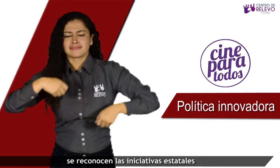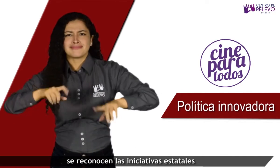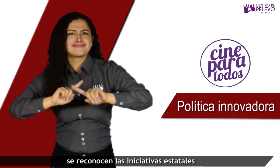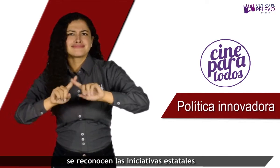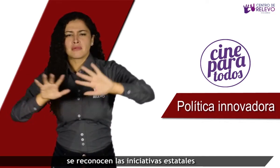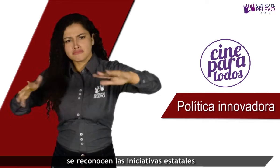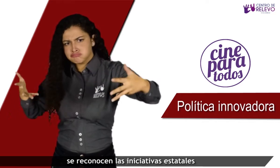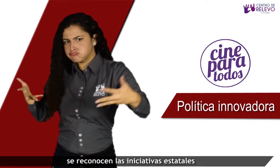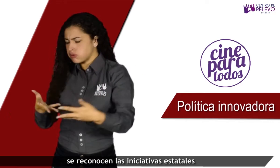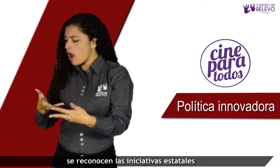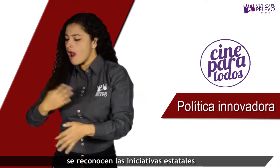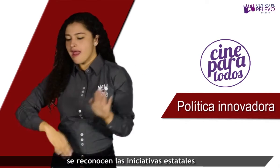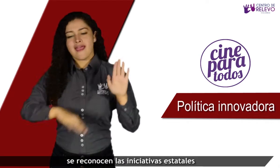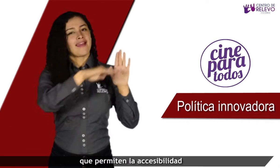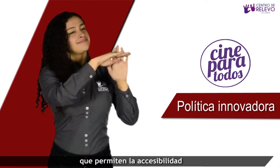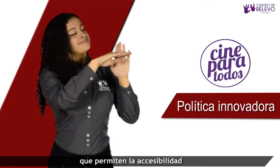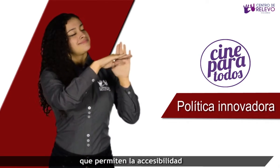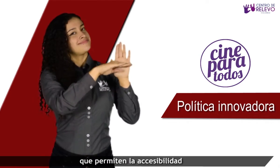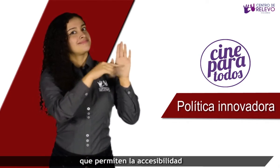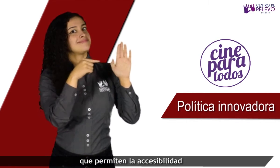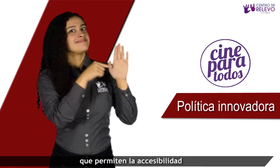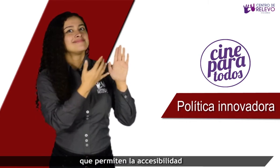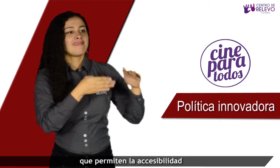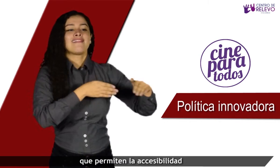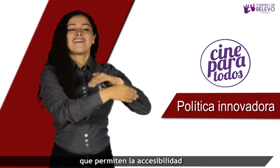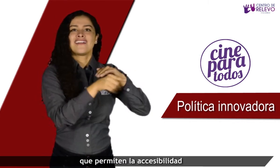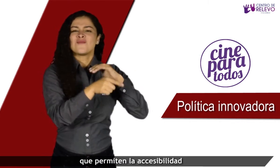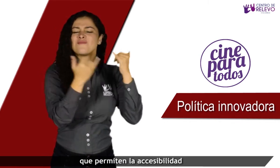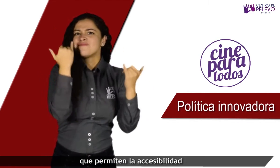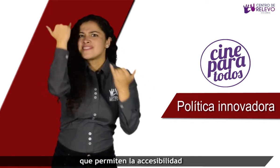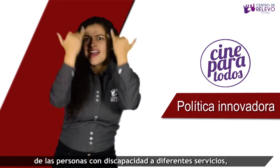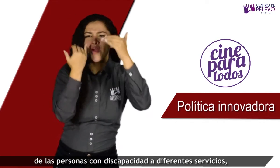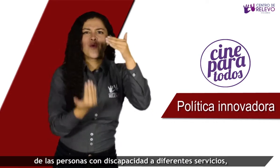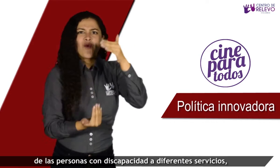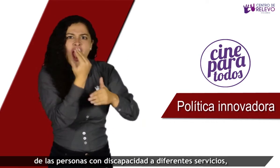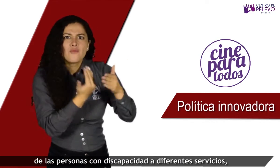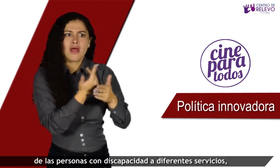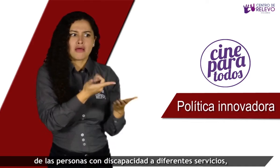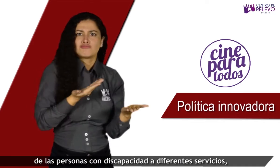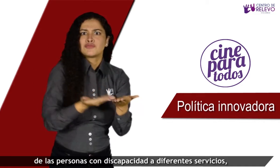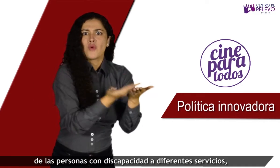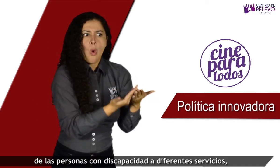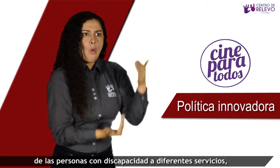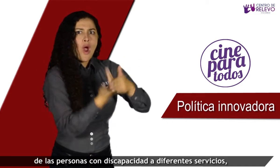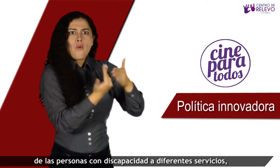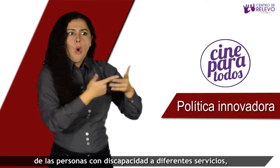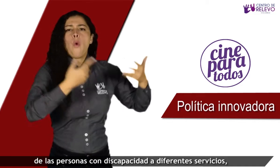Innovadoras se reconocen las iniciativas estatales que permiten la accesibilidad de las personas con discapacidad a diferentes servicios,